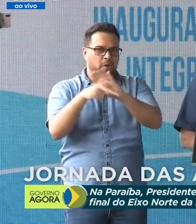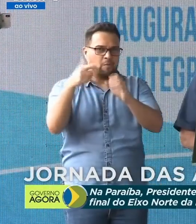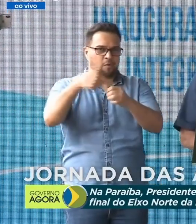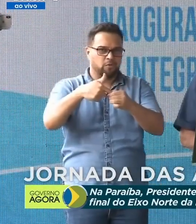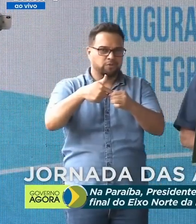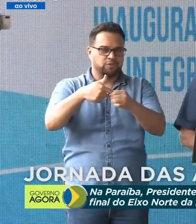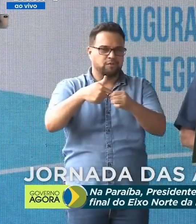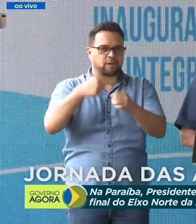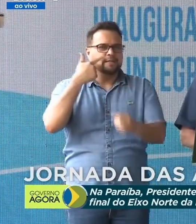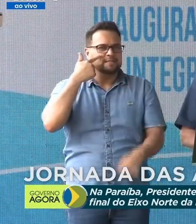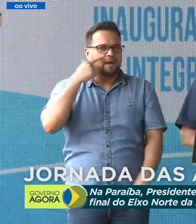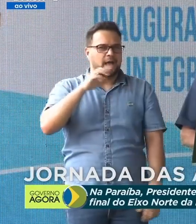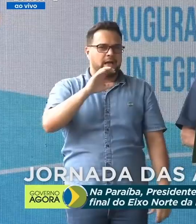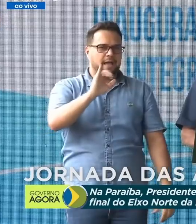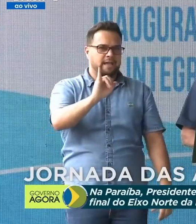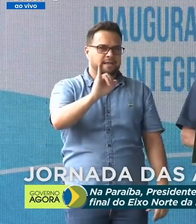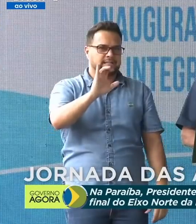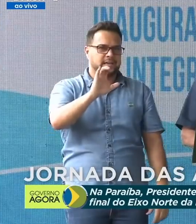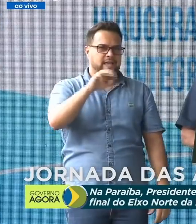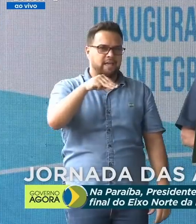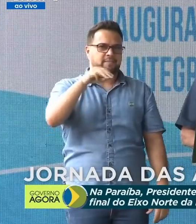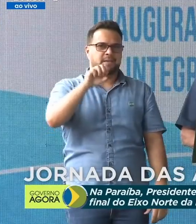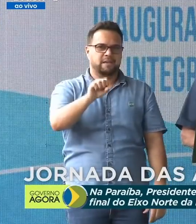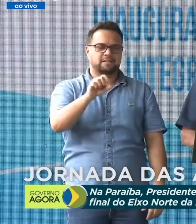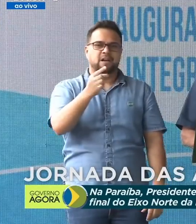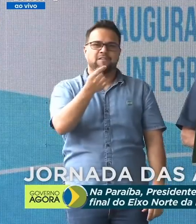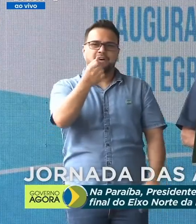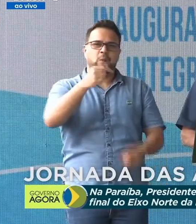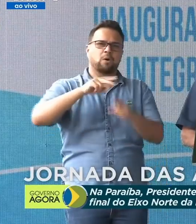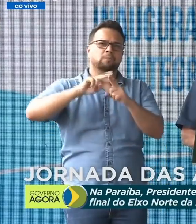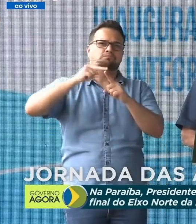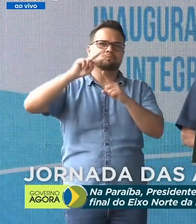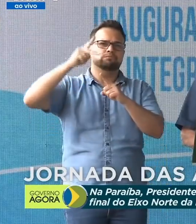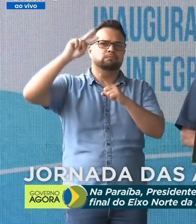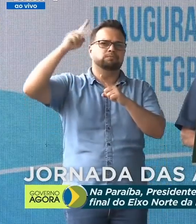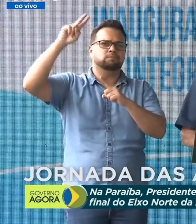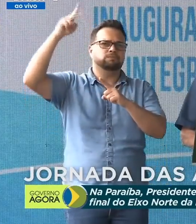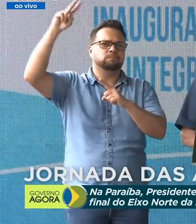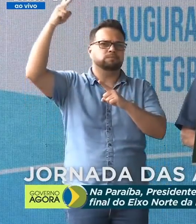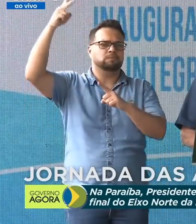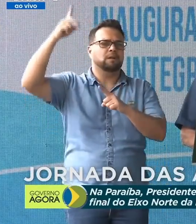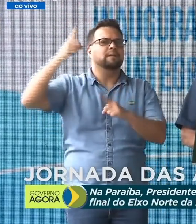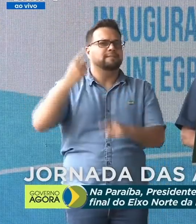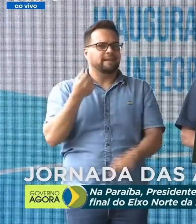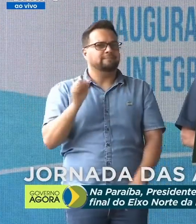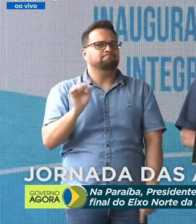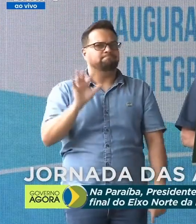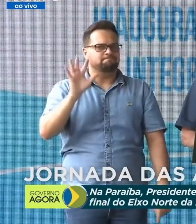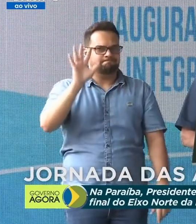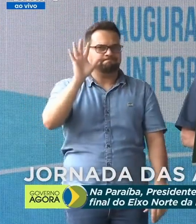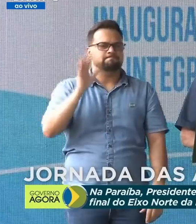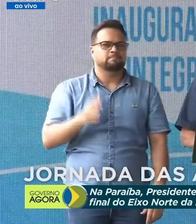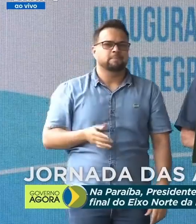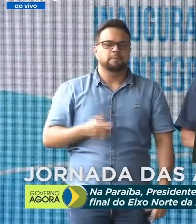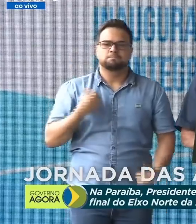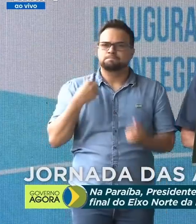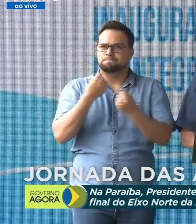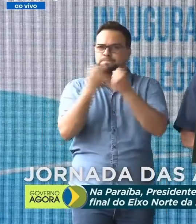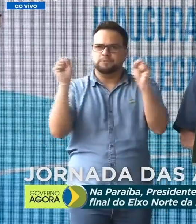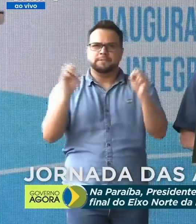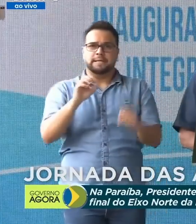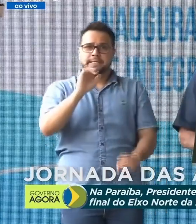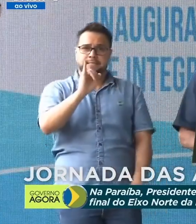ponta da linha, esse novo valor é alterado e muito. Não é possível o ICMS